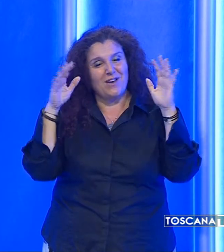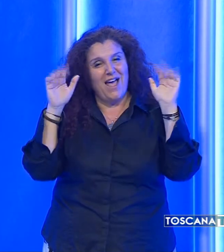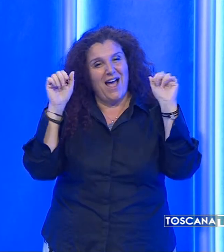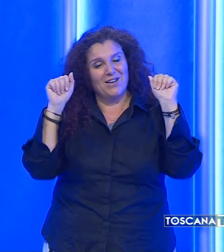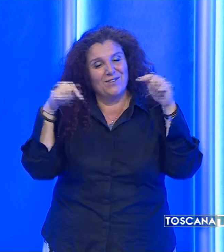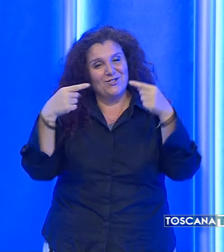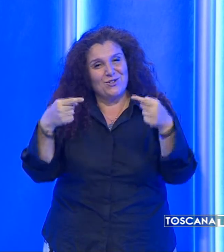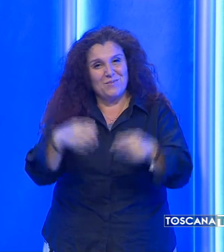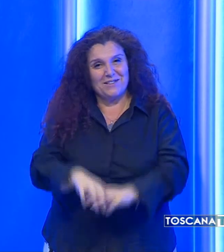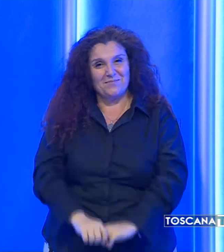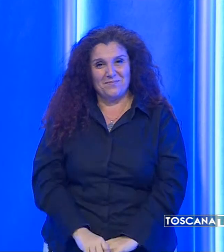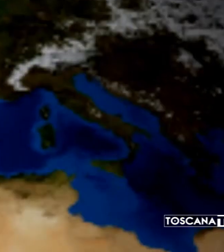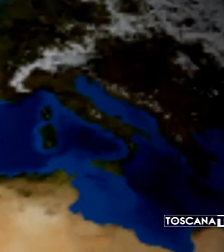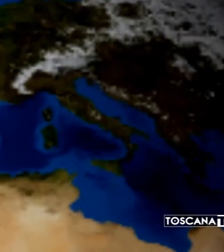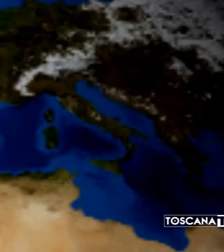Arrivederci a domani.